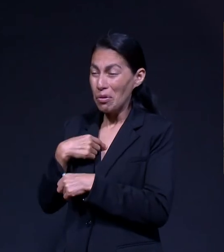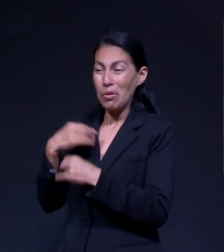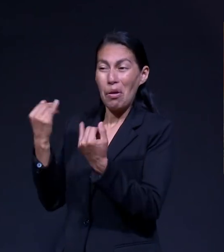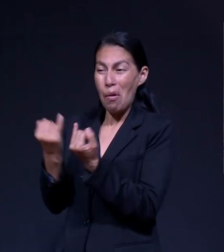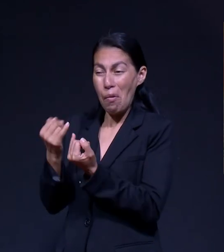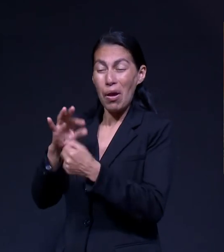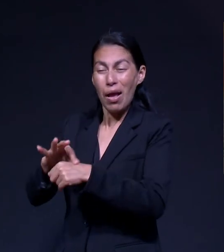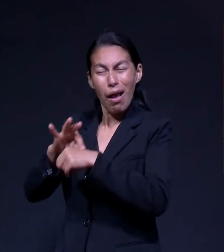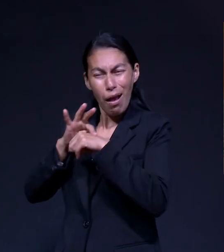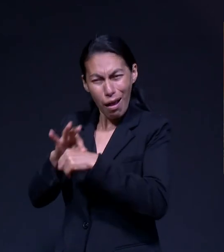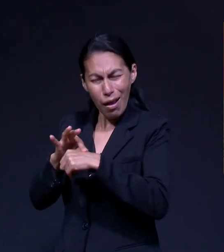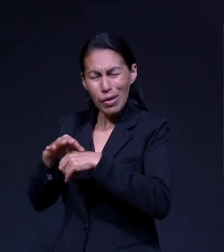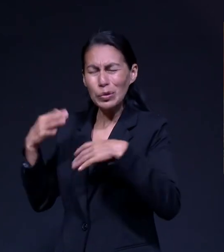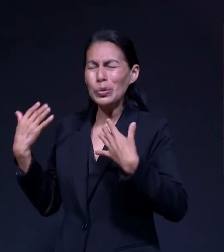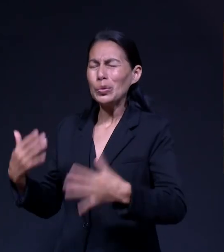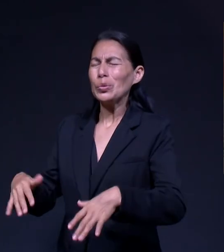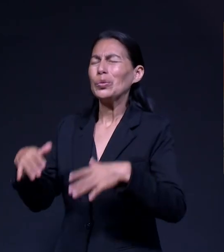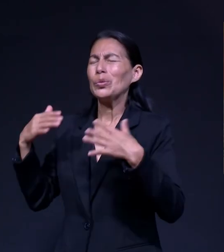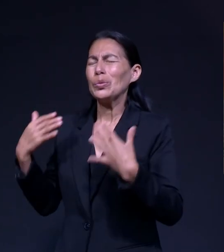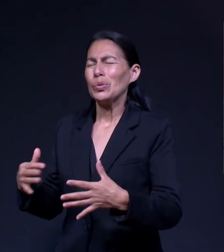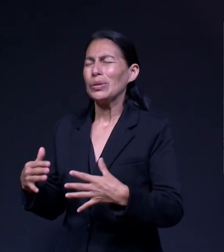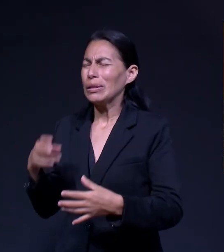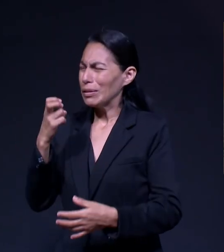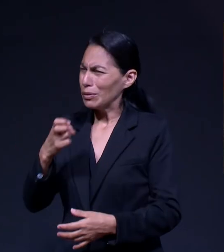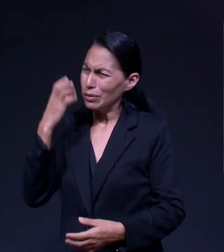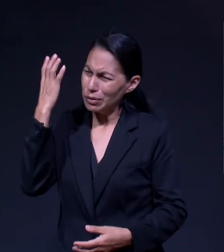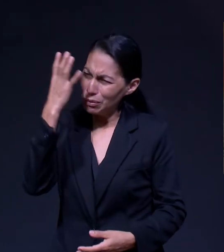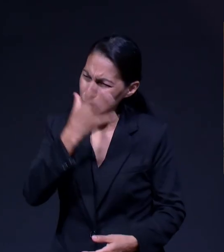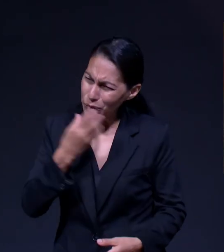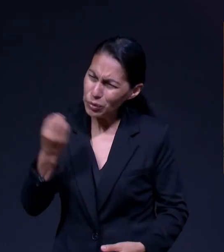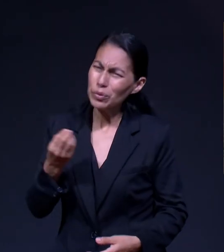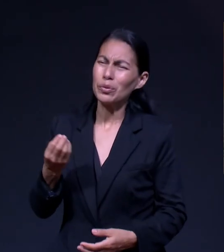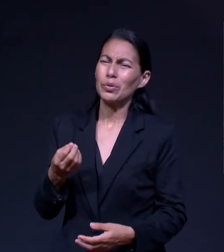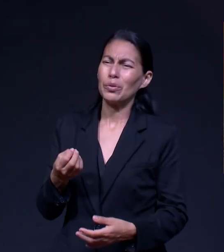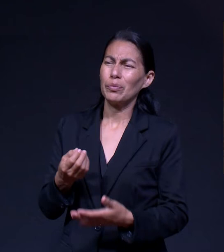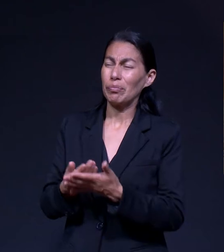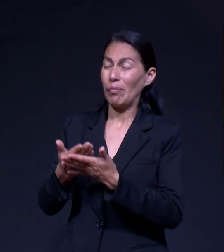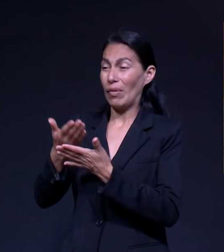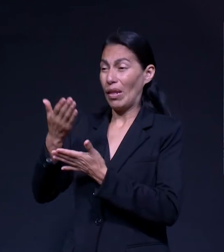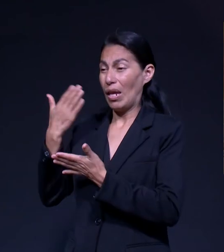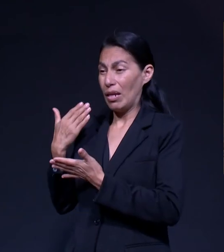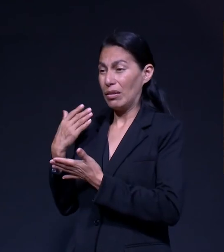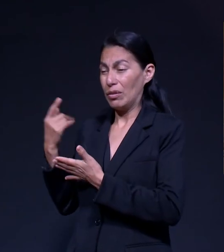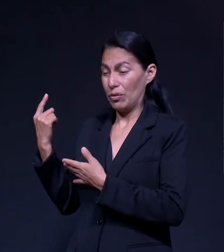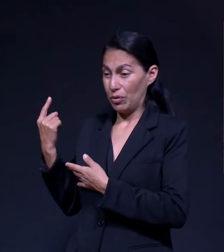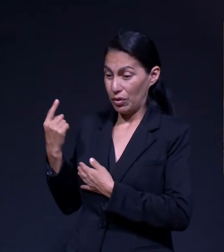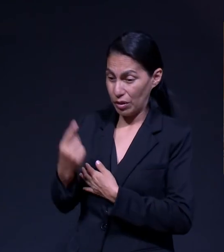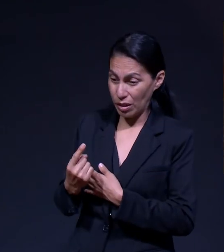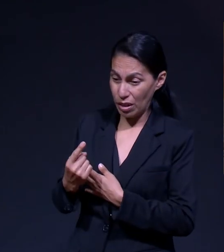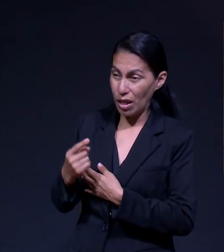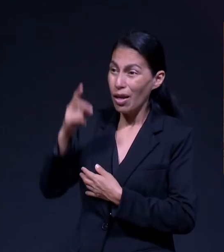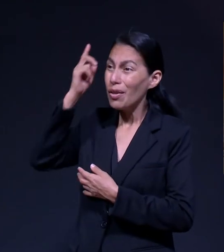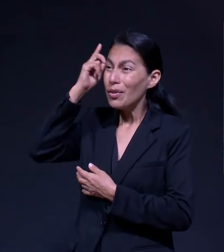Antes De Haber Llegado Aquí Desde Antes De Saber De Muchas Cosas De Conocer Dios Ya Había Preparado Un Lugar Amén